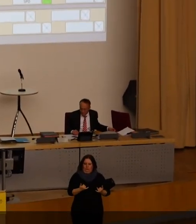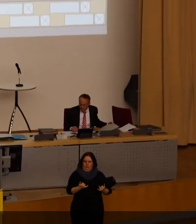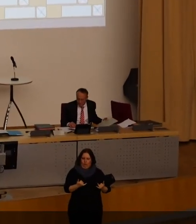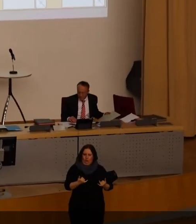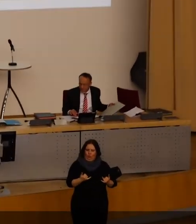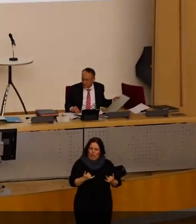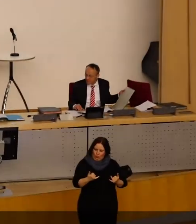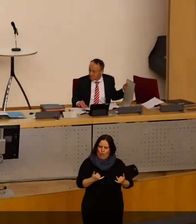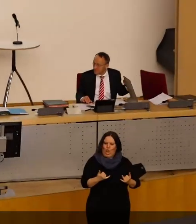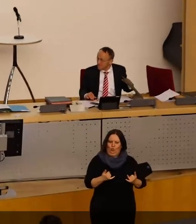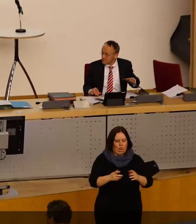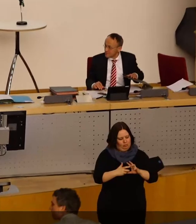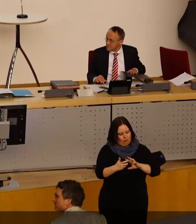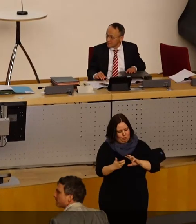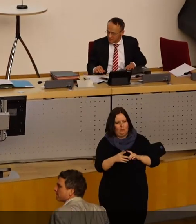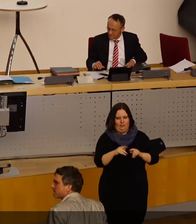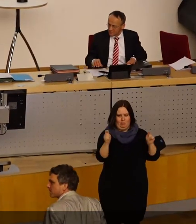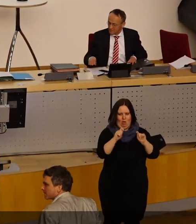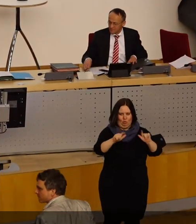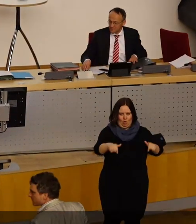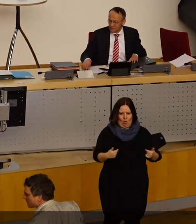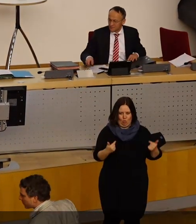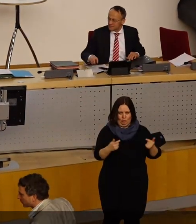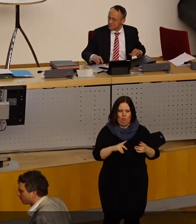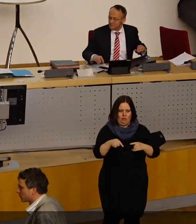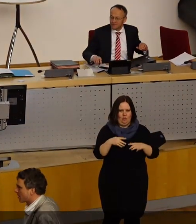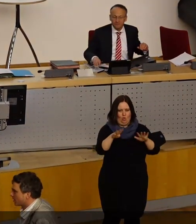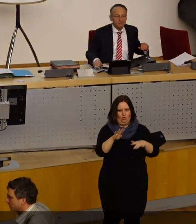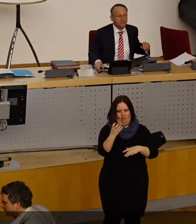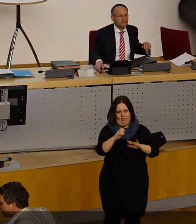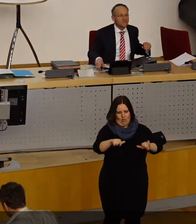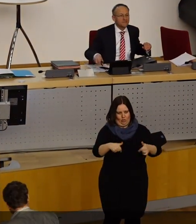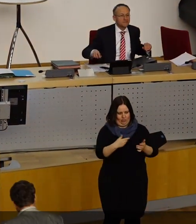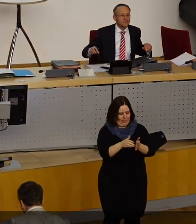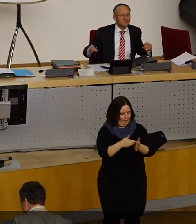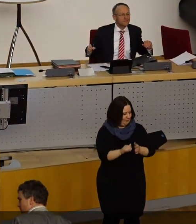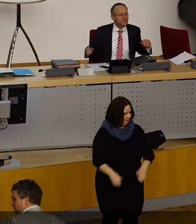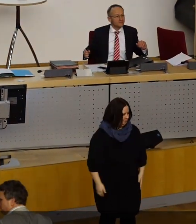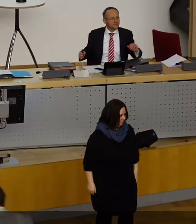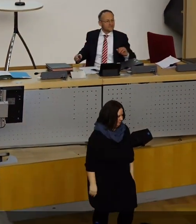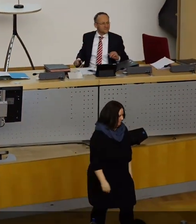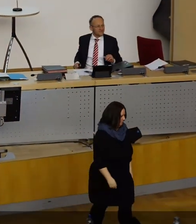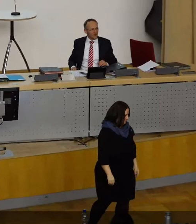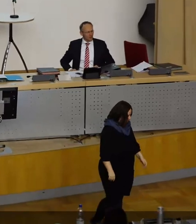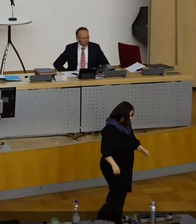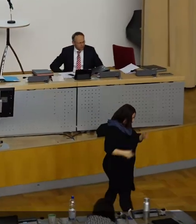nun deutlich später in die Pause und setzen 19.40 Uhr fort. junto. So. Okay. Vielen